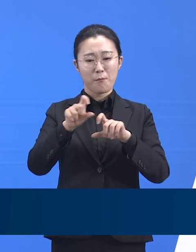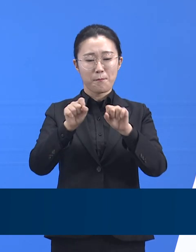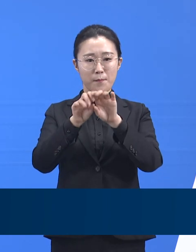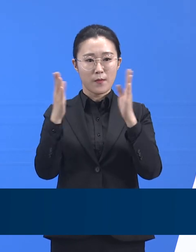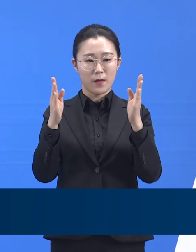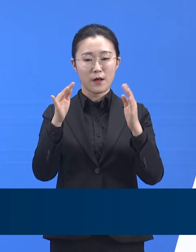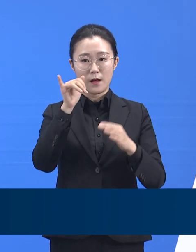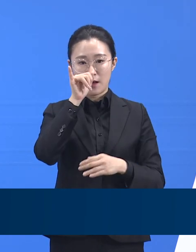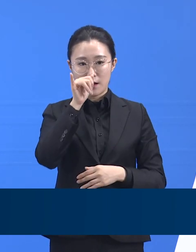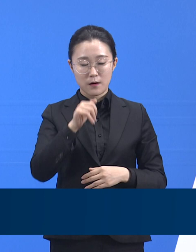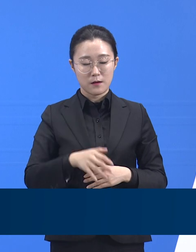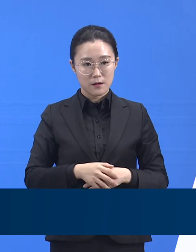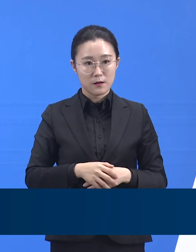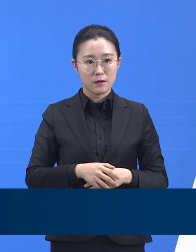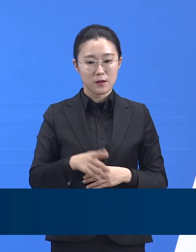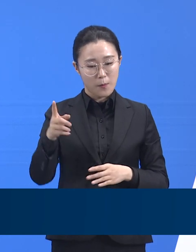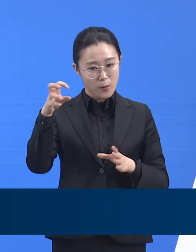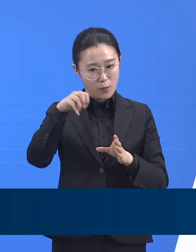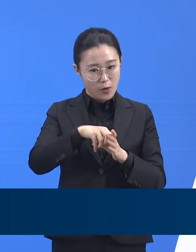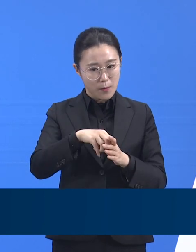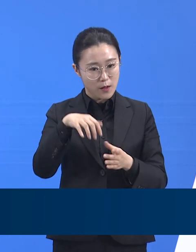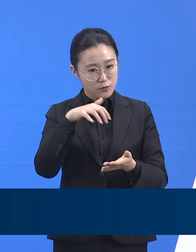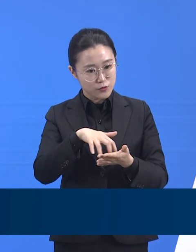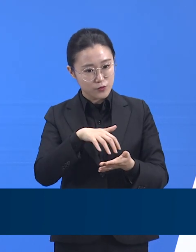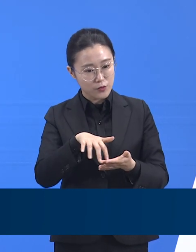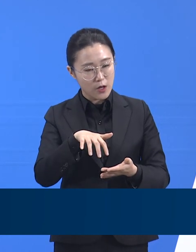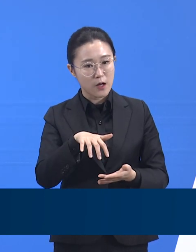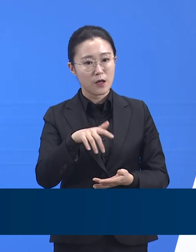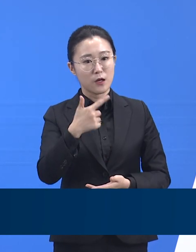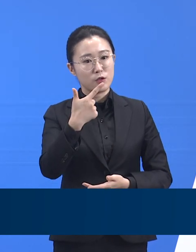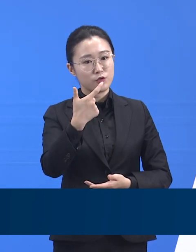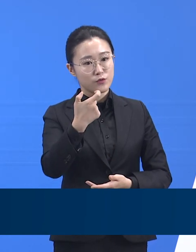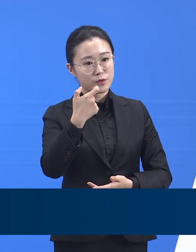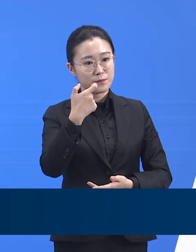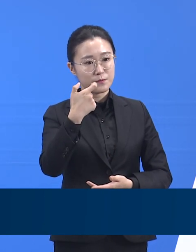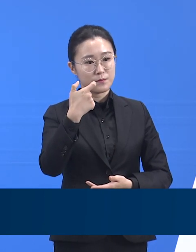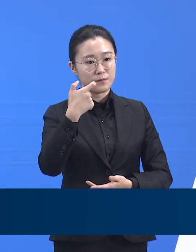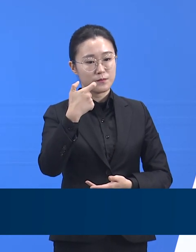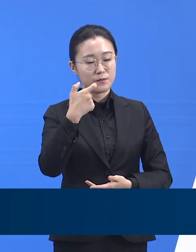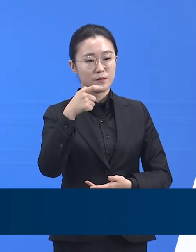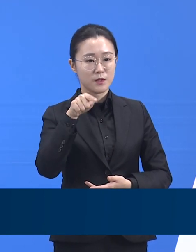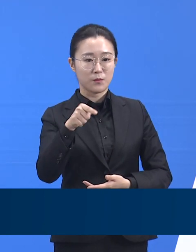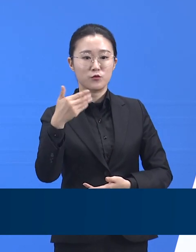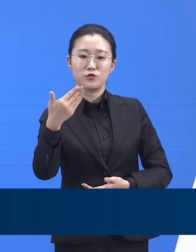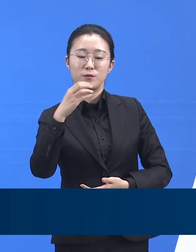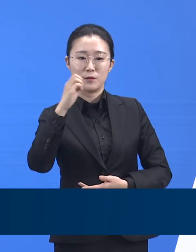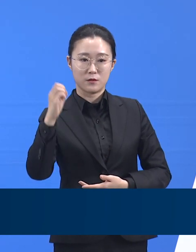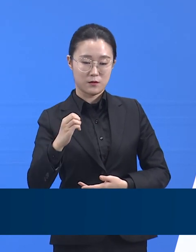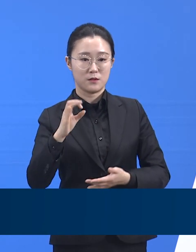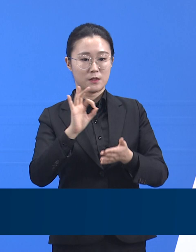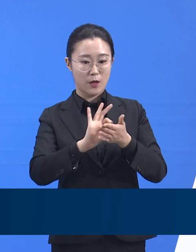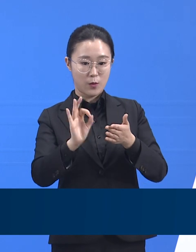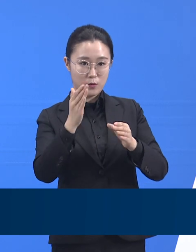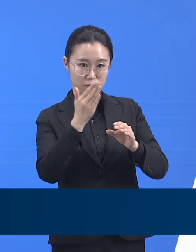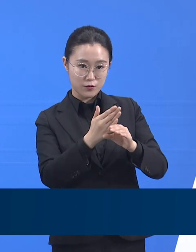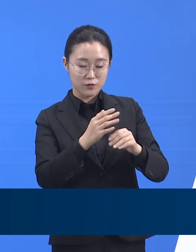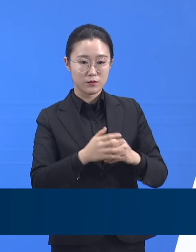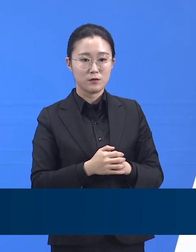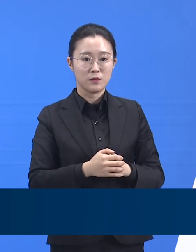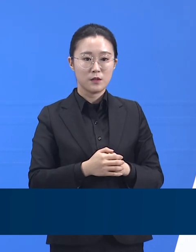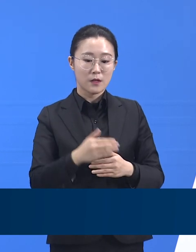이를 포함해서 계산하면 약 60.9%의 가동률을 보이고 있고 자녀 수용 가능 인원은